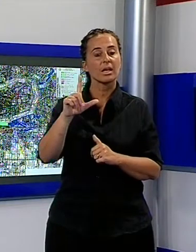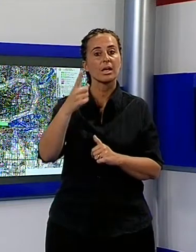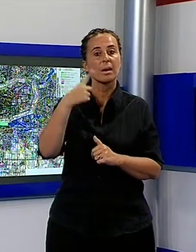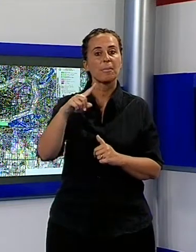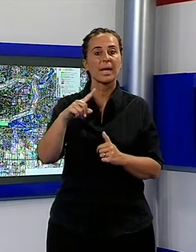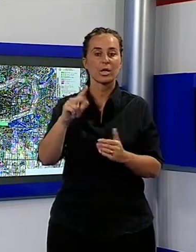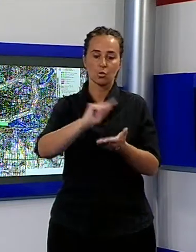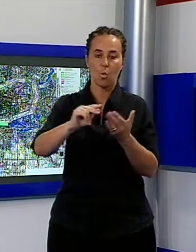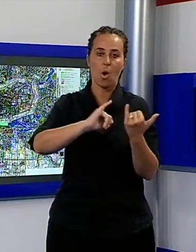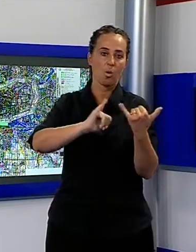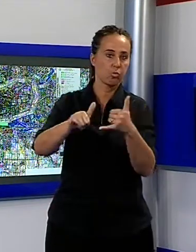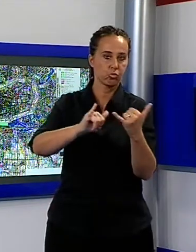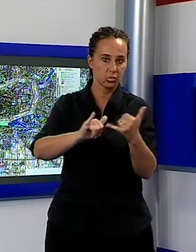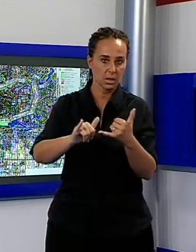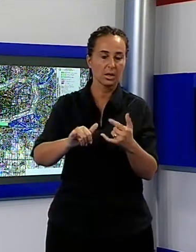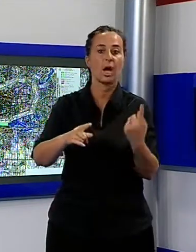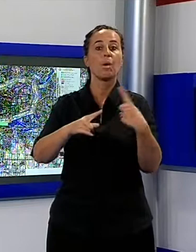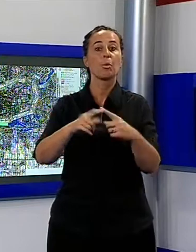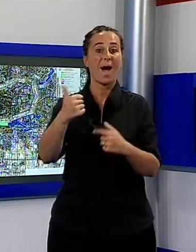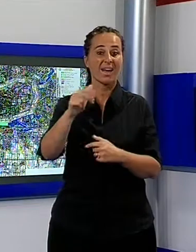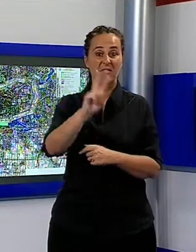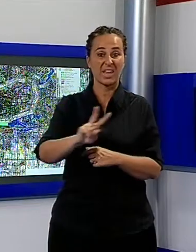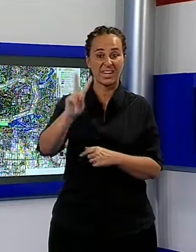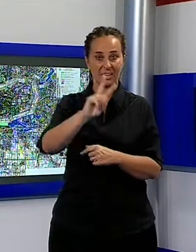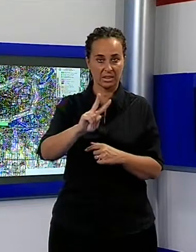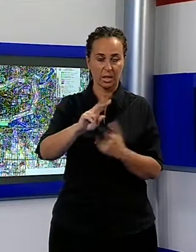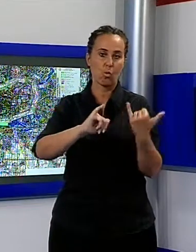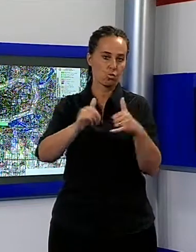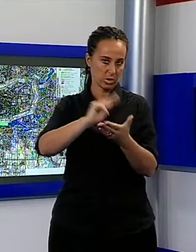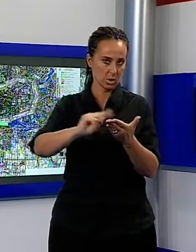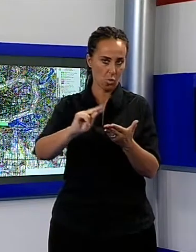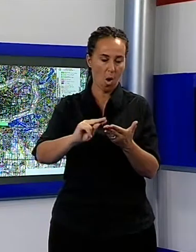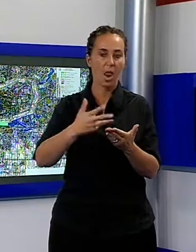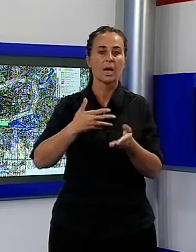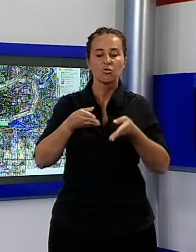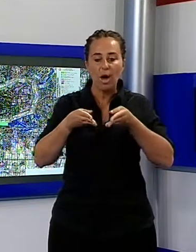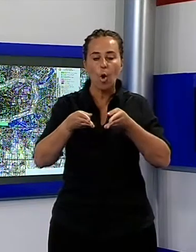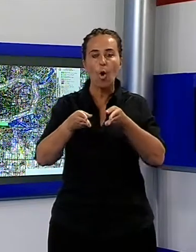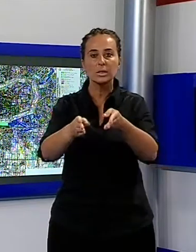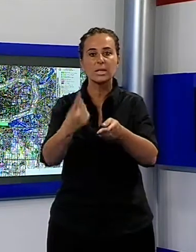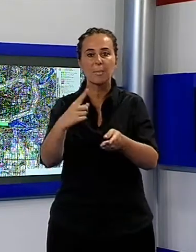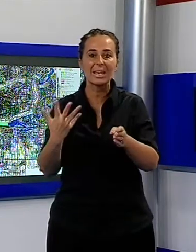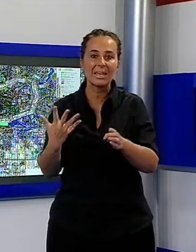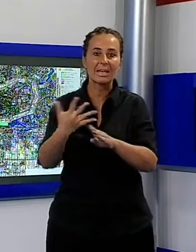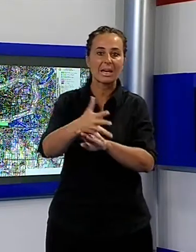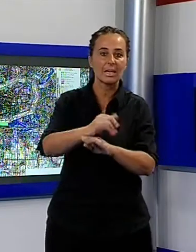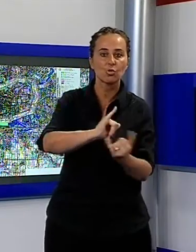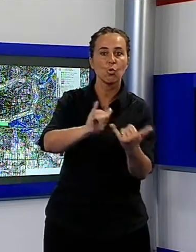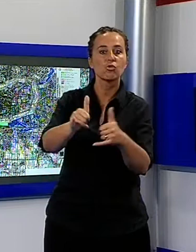delle scuole e anche venerdì ci sarà una corsia riservata all'entrata e all'uscita delle scuole e quindi